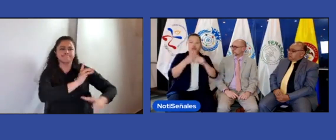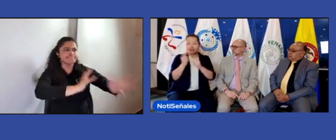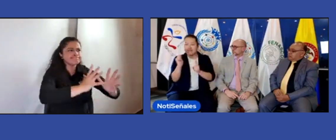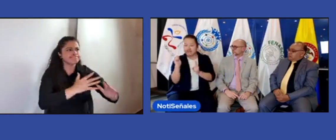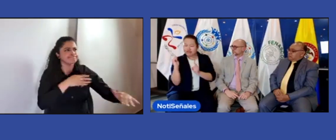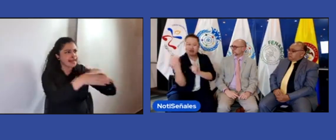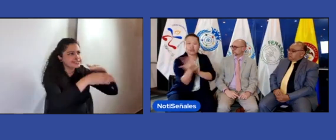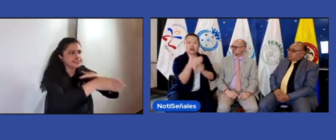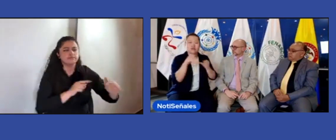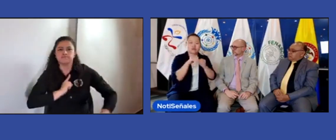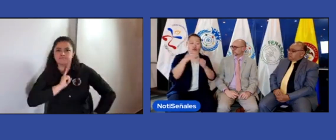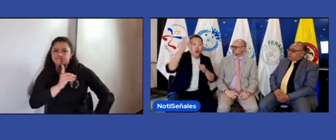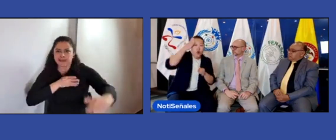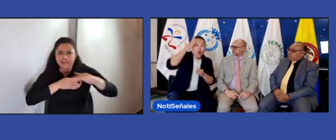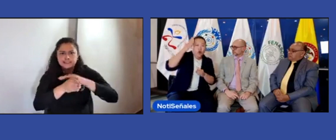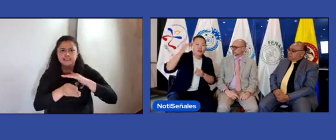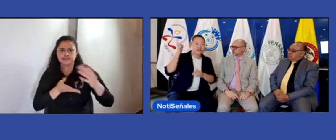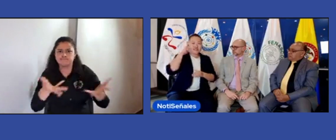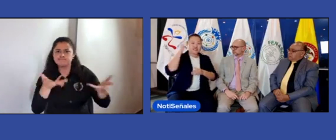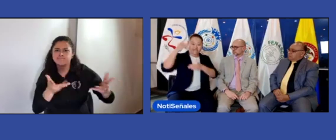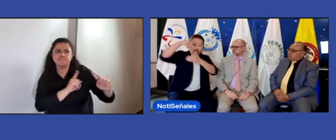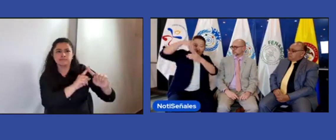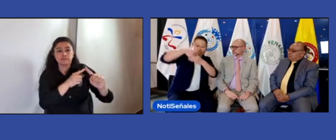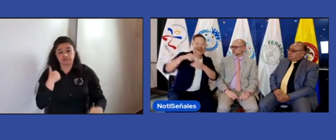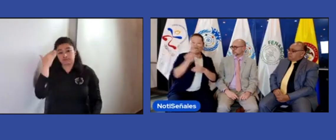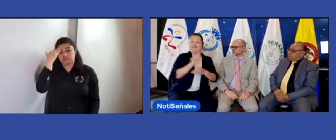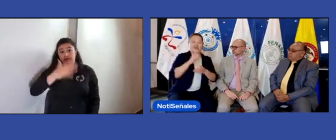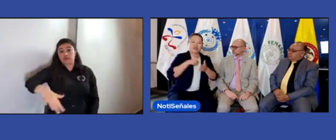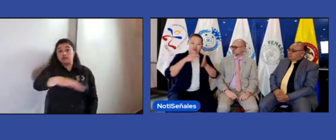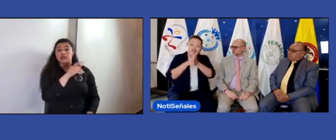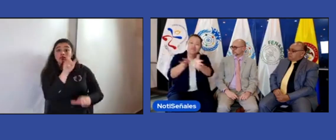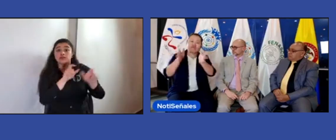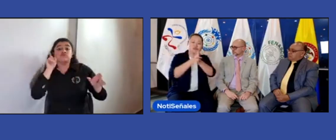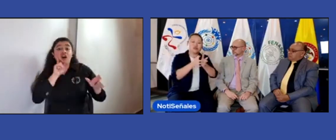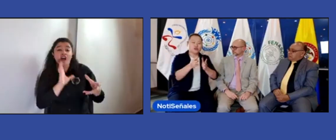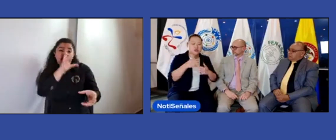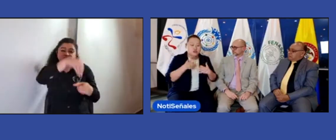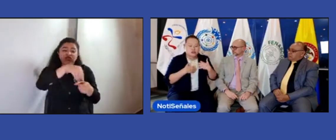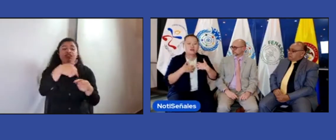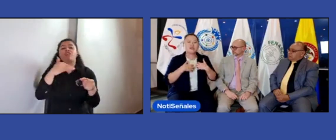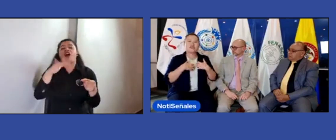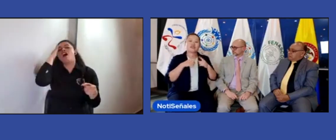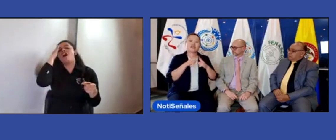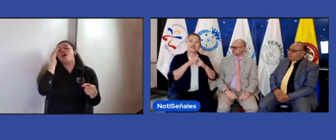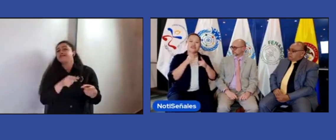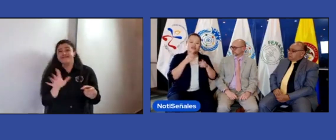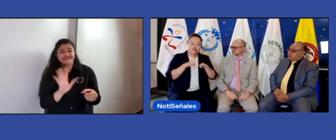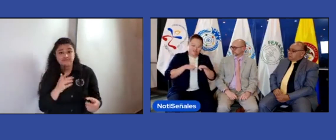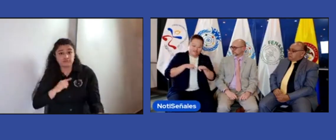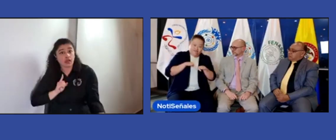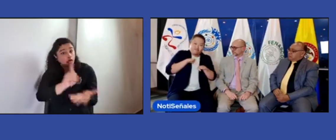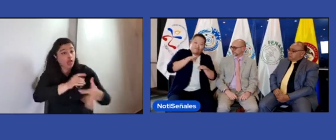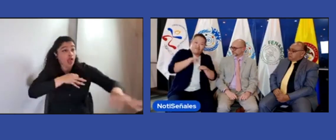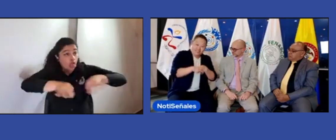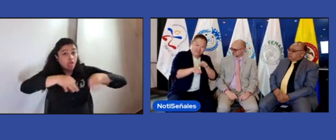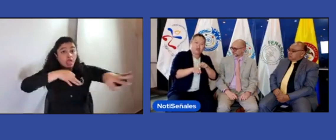mostramos a la Organización Mundial de la Salud. Hemos mostrado, pues, que somos personas sordas en todo el mundo. Mostramos nuestras